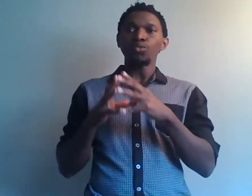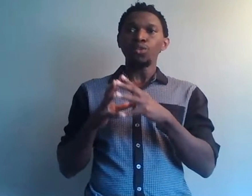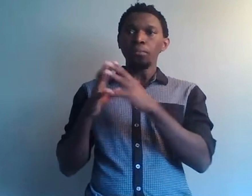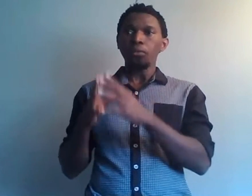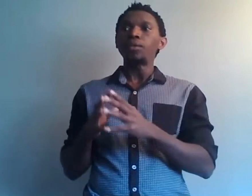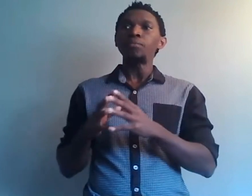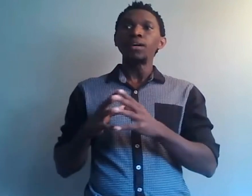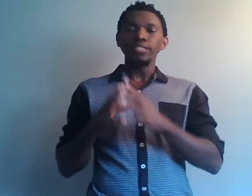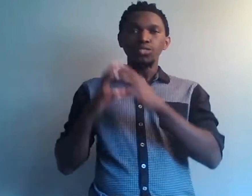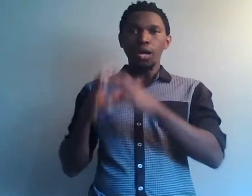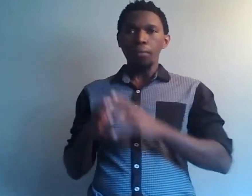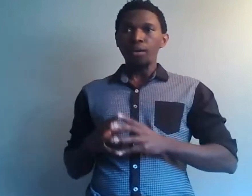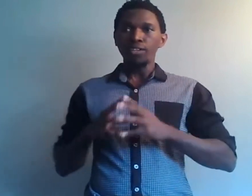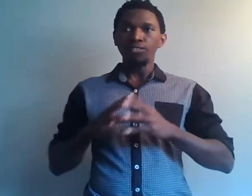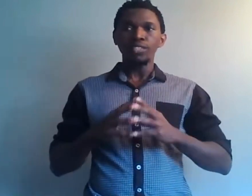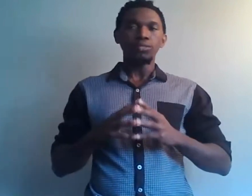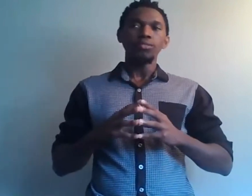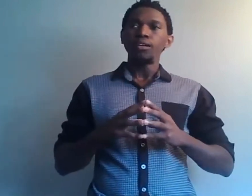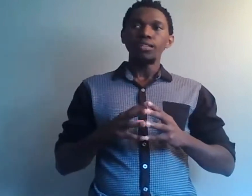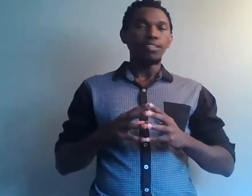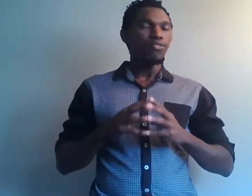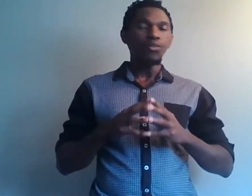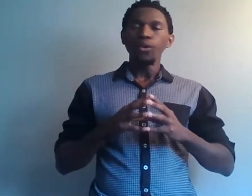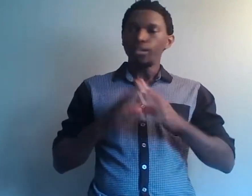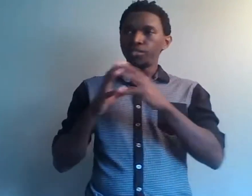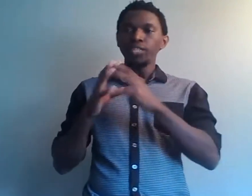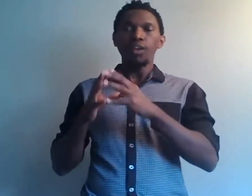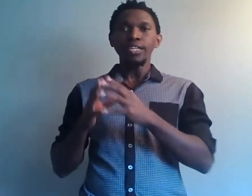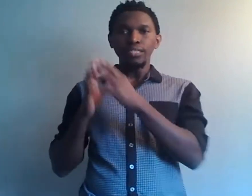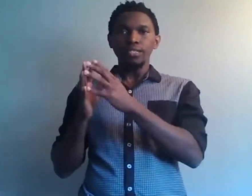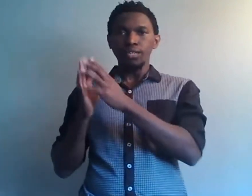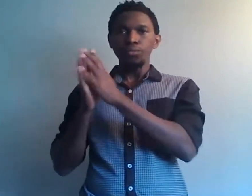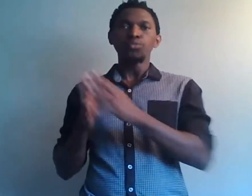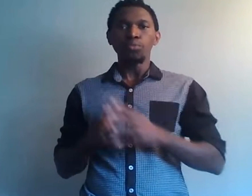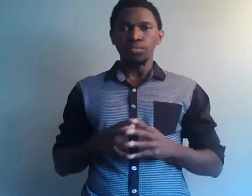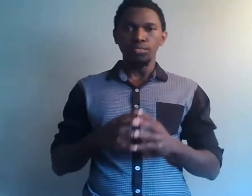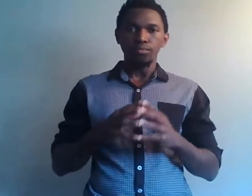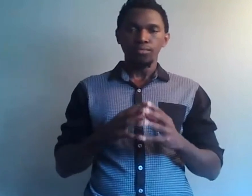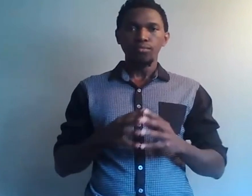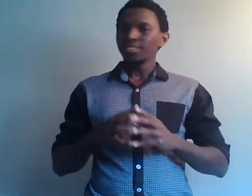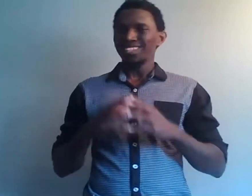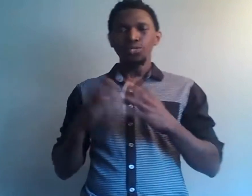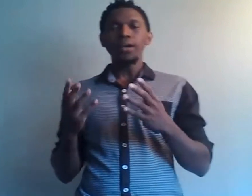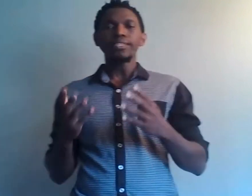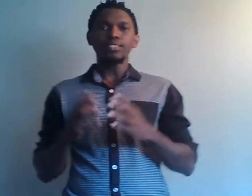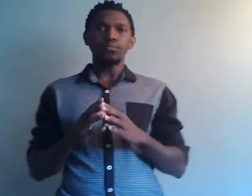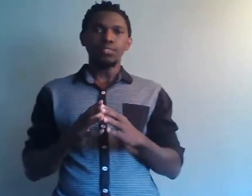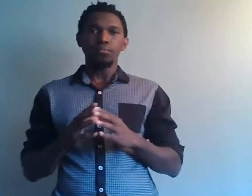ou encore des problèmes qui sont en rapport avec le fait qu'il faut venir en aide quelqu'un le plus tôt possible. Je prends un exemple simple.